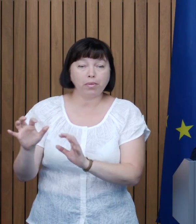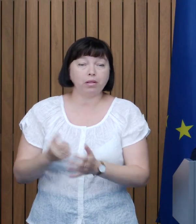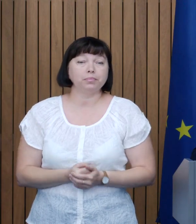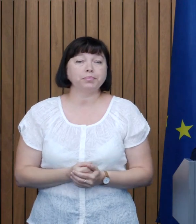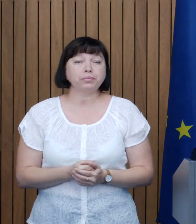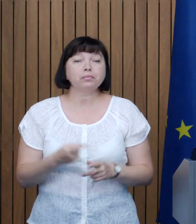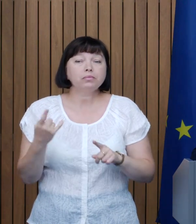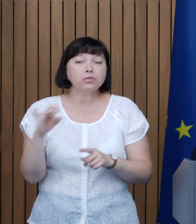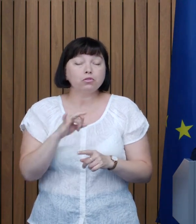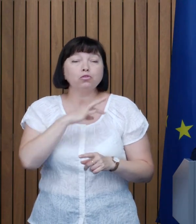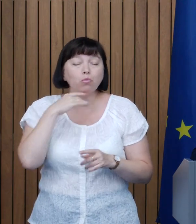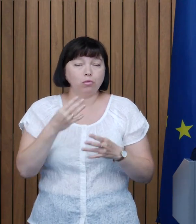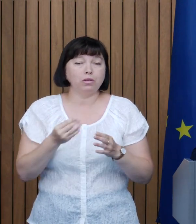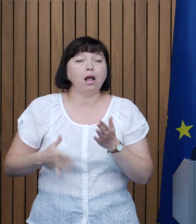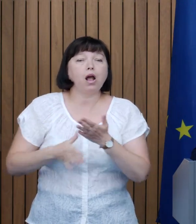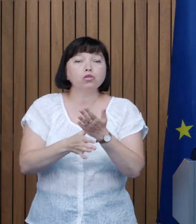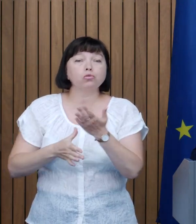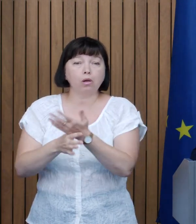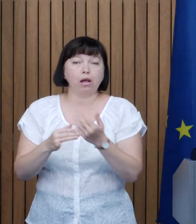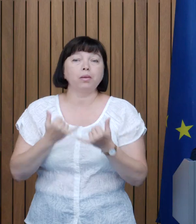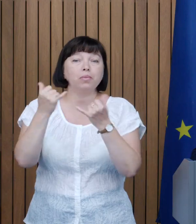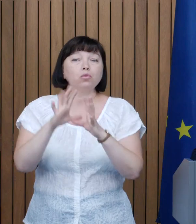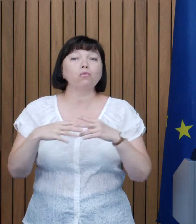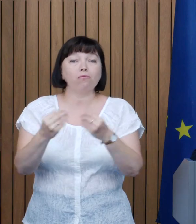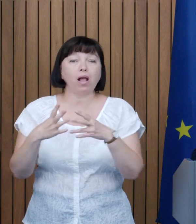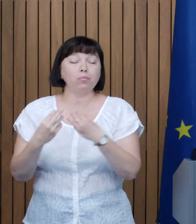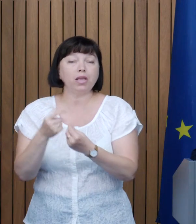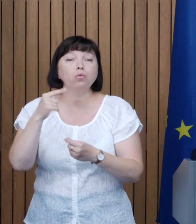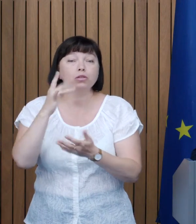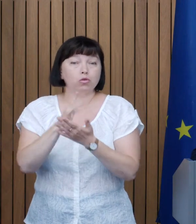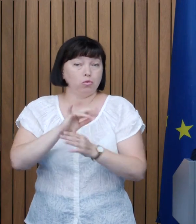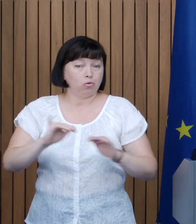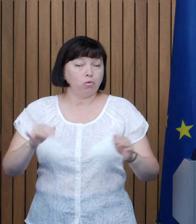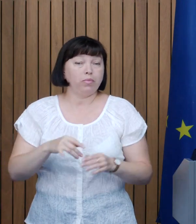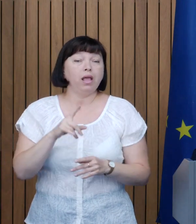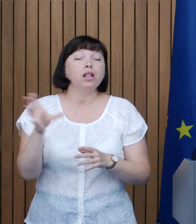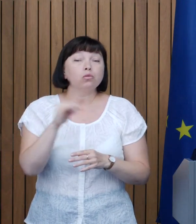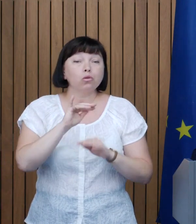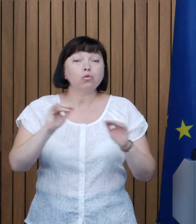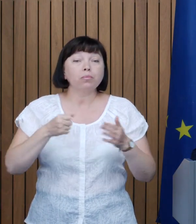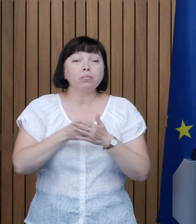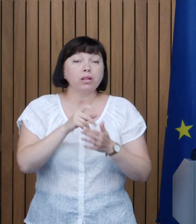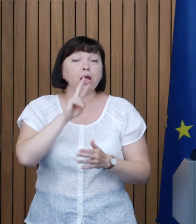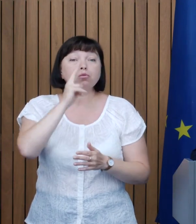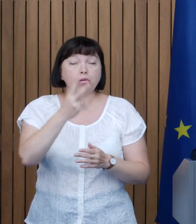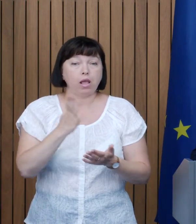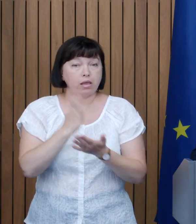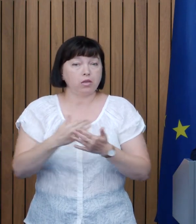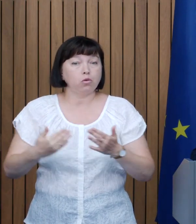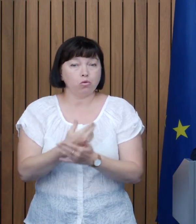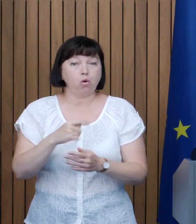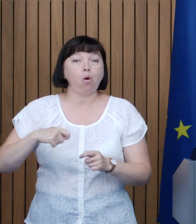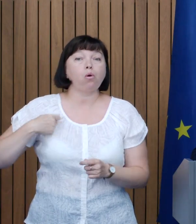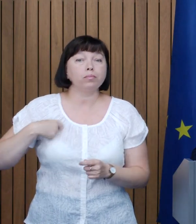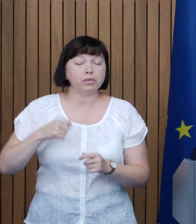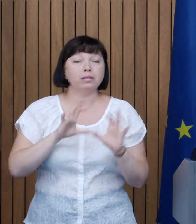pentru familiile cu copii În sensul în care pentru toți copiii până la vârsta de 2 ani am implementat o nouă indemnizație